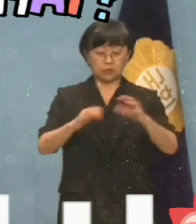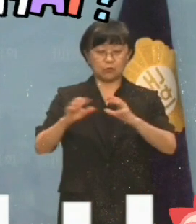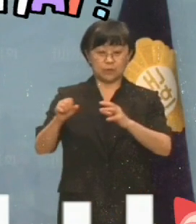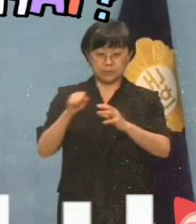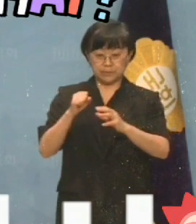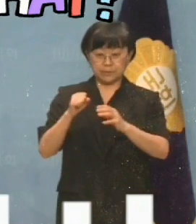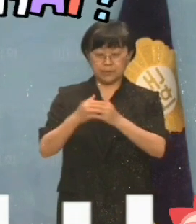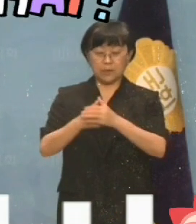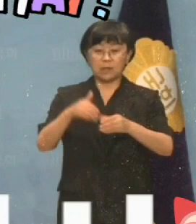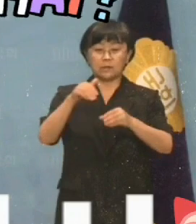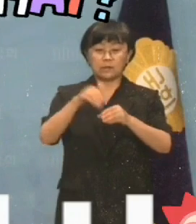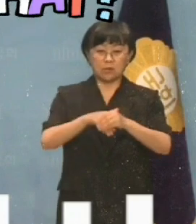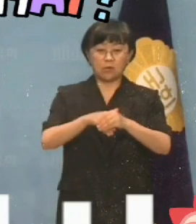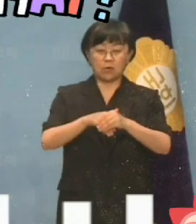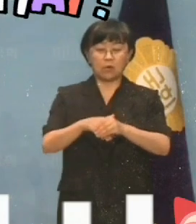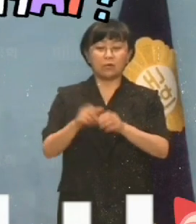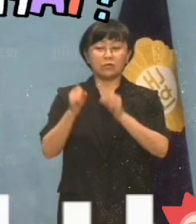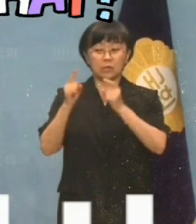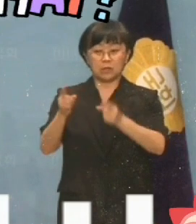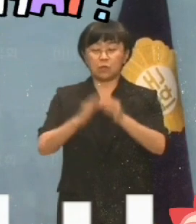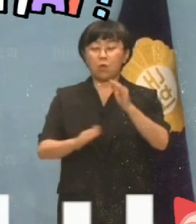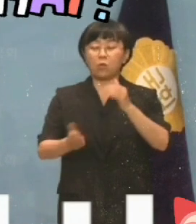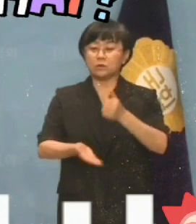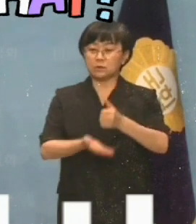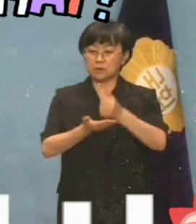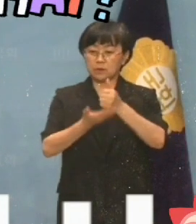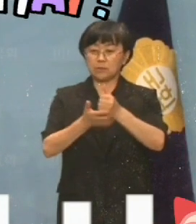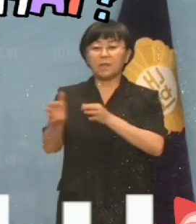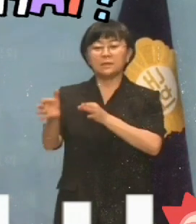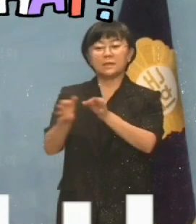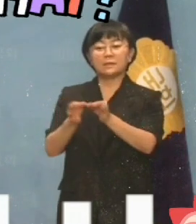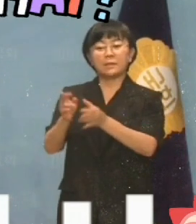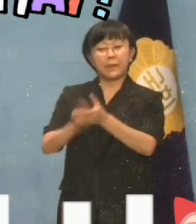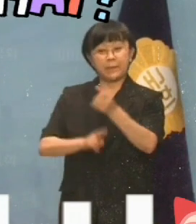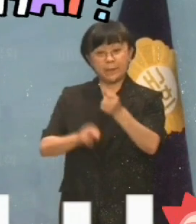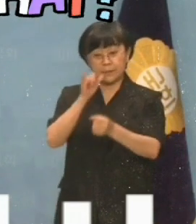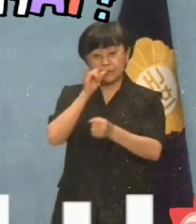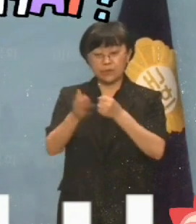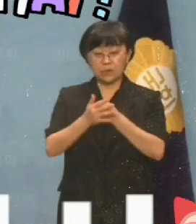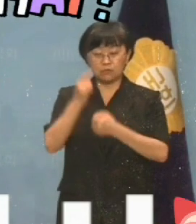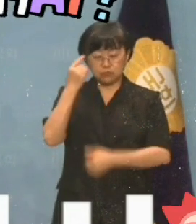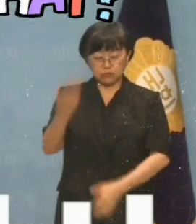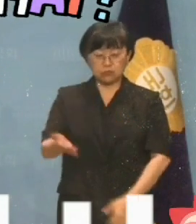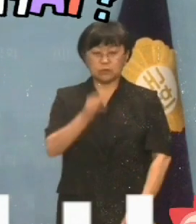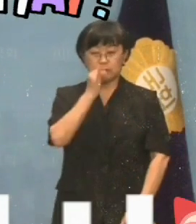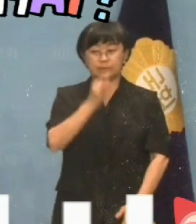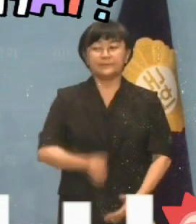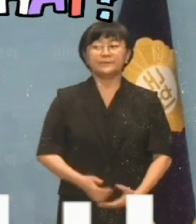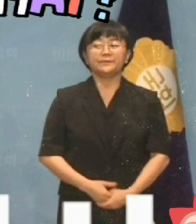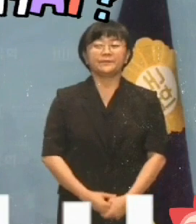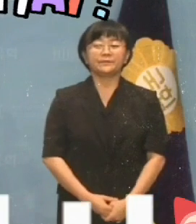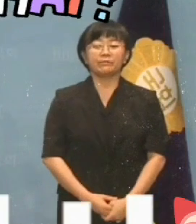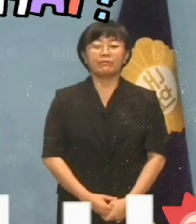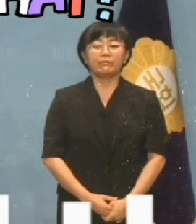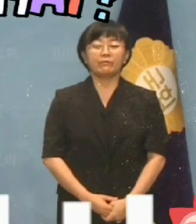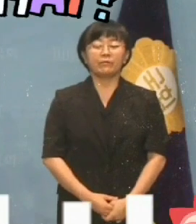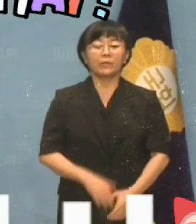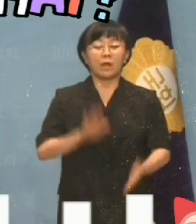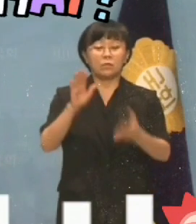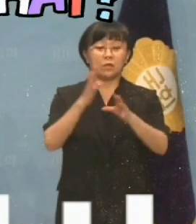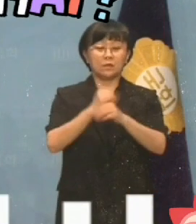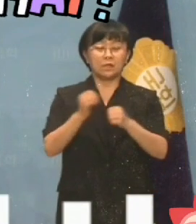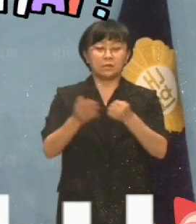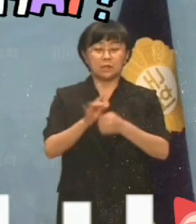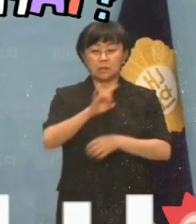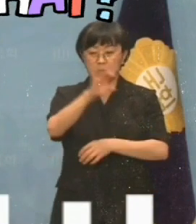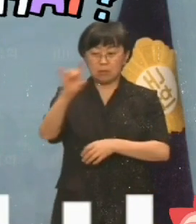국민의힘이 선거를 기회삼아 공천장을 가지고 장사를 한 것은 아닌지 묻고 있습니다. 언제까지